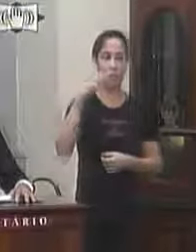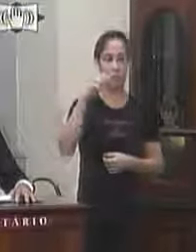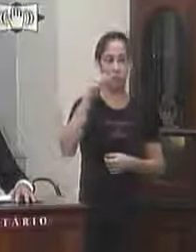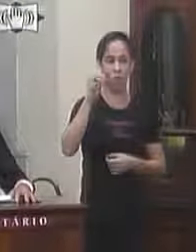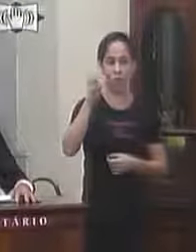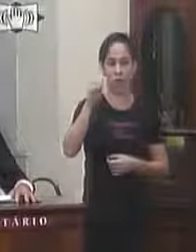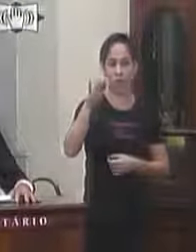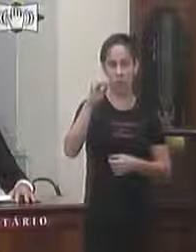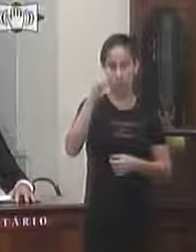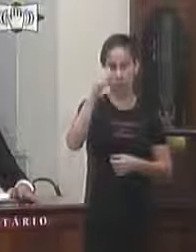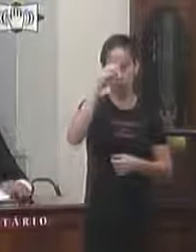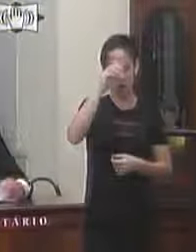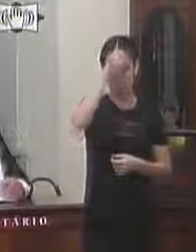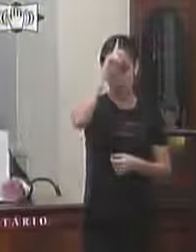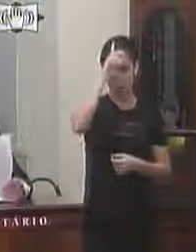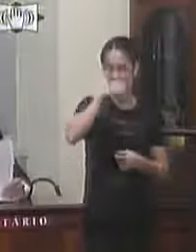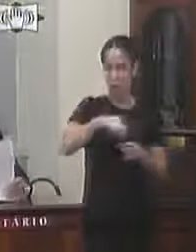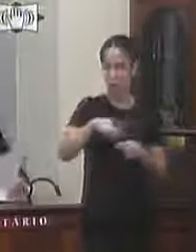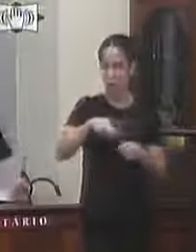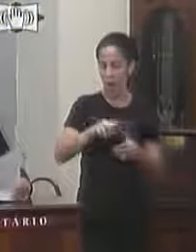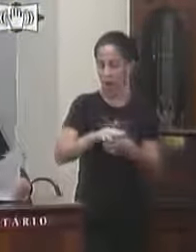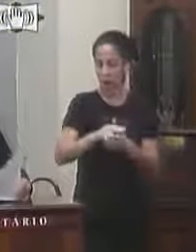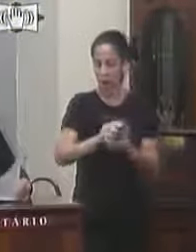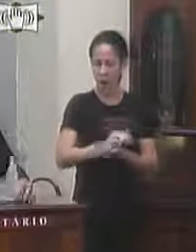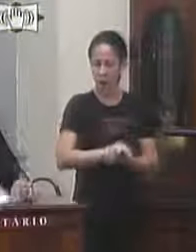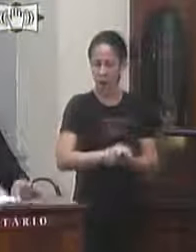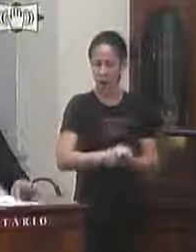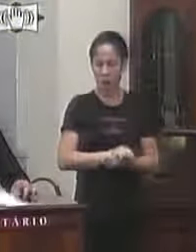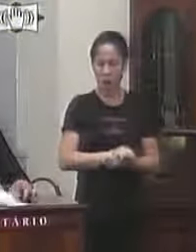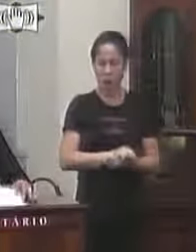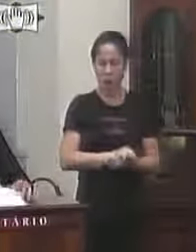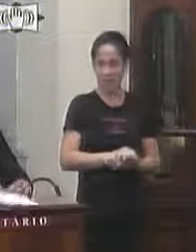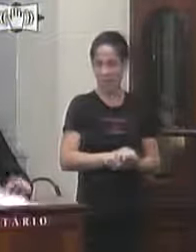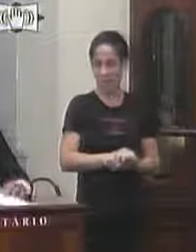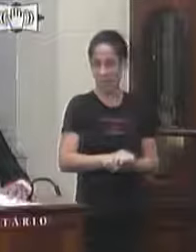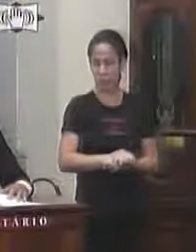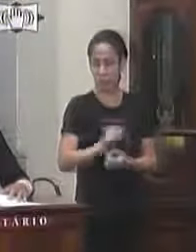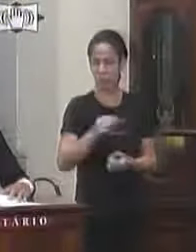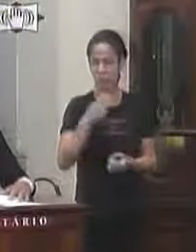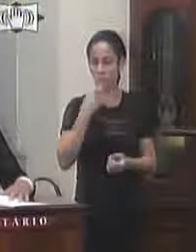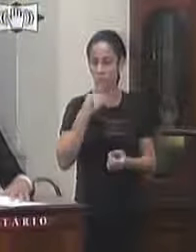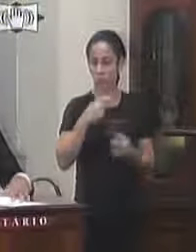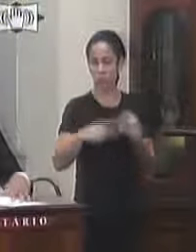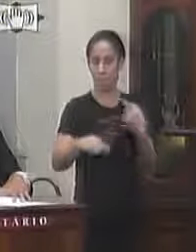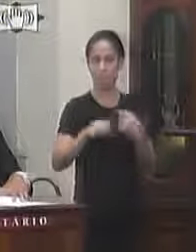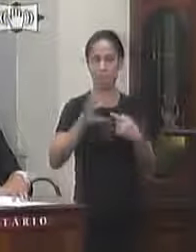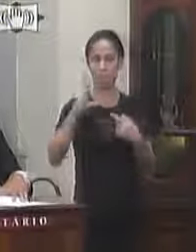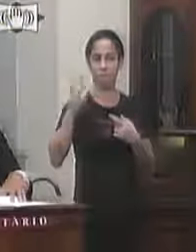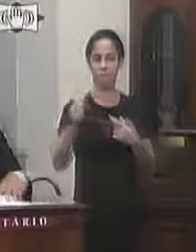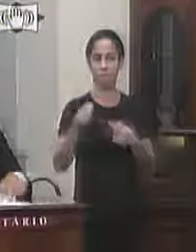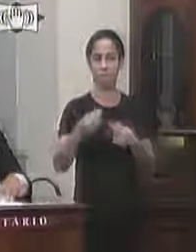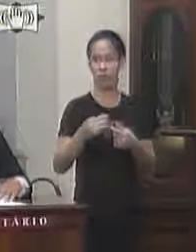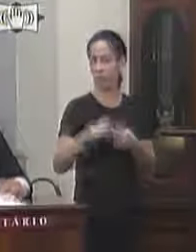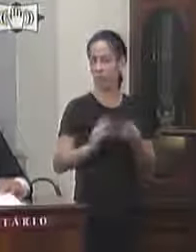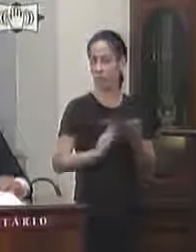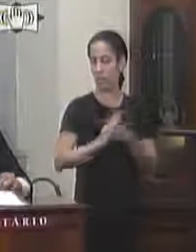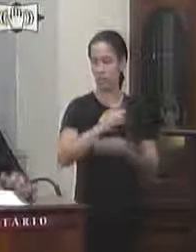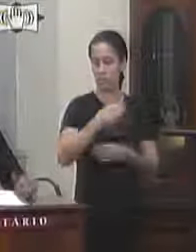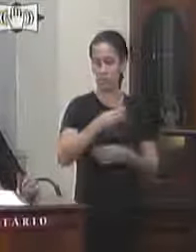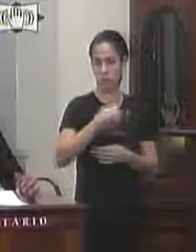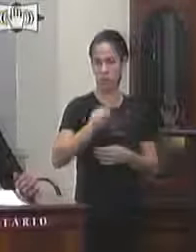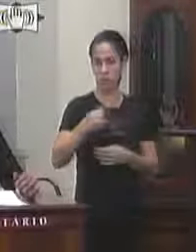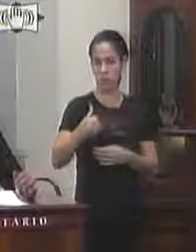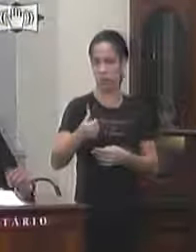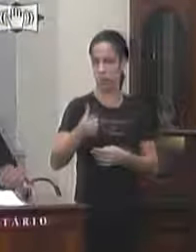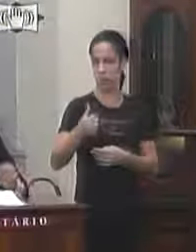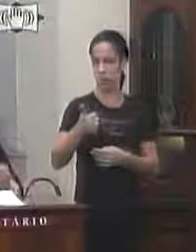inciso 4 da lei orgânica do município devido o veto total aprovado pela lei 3.1.6